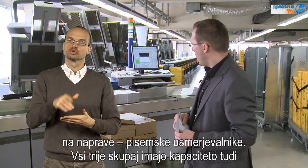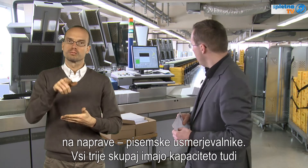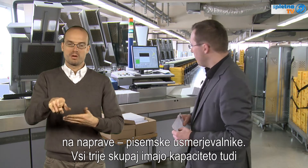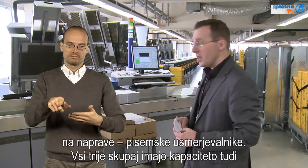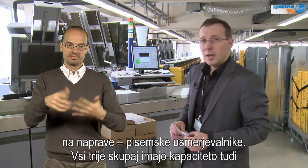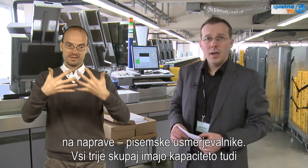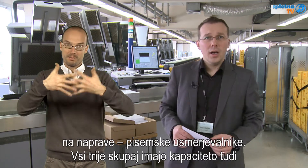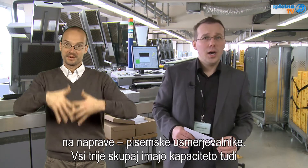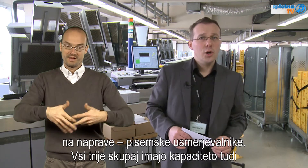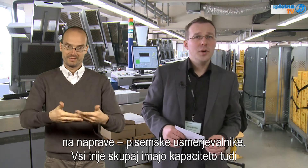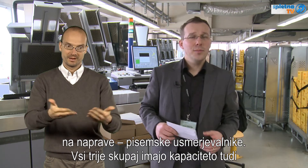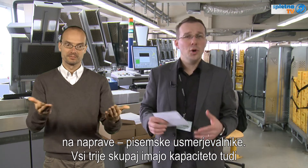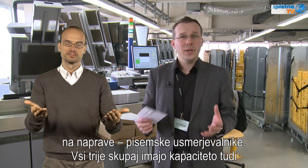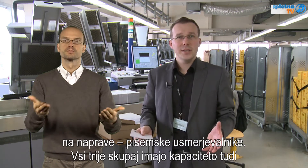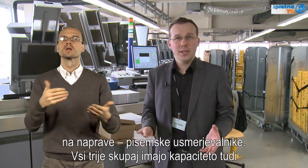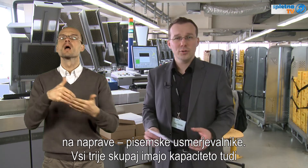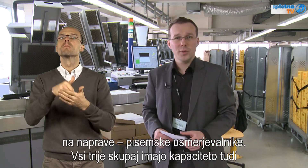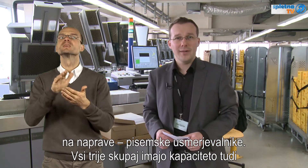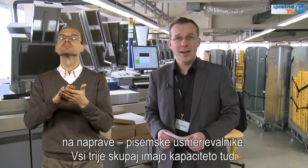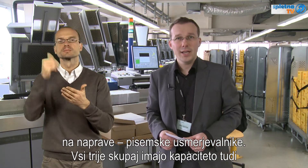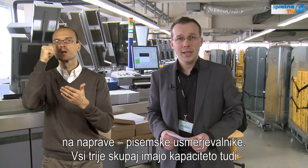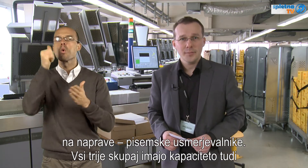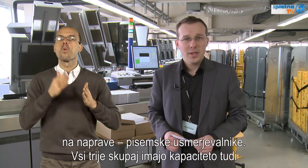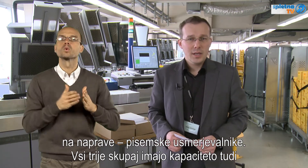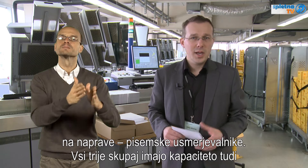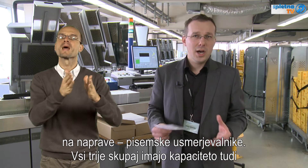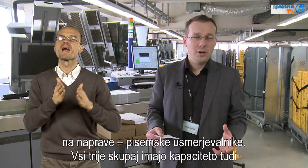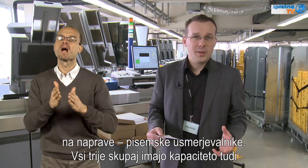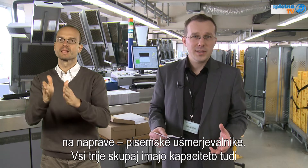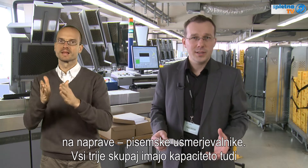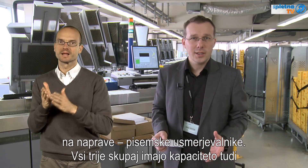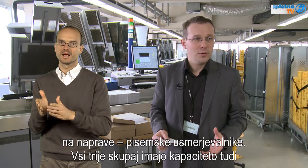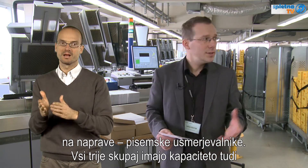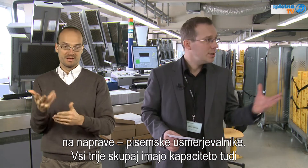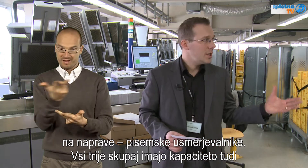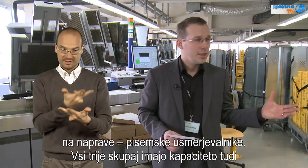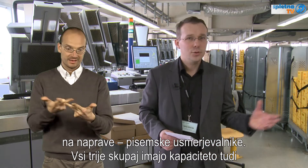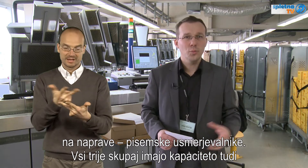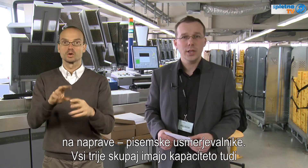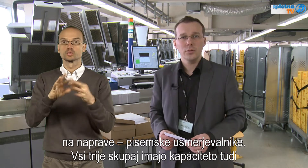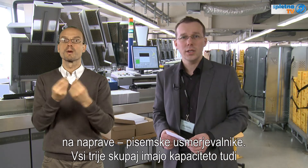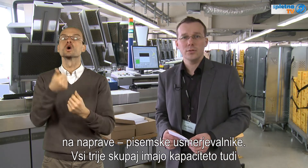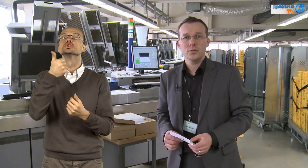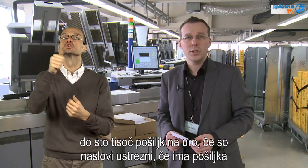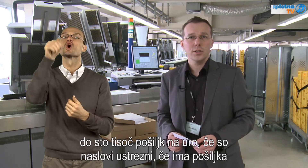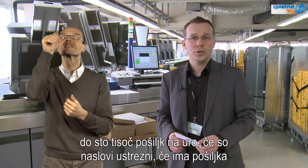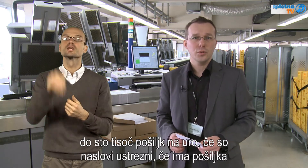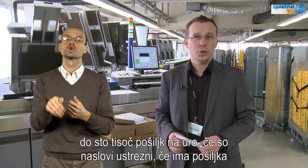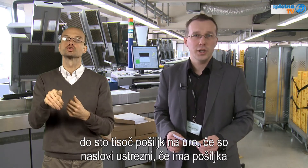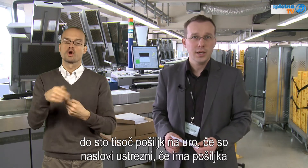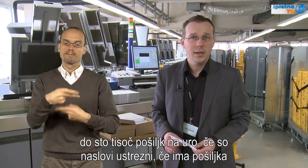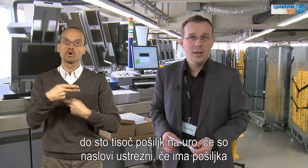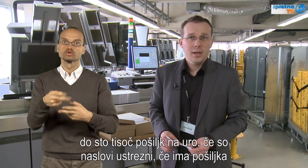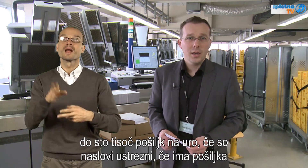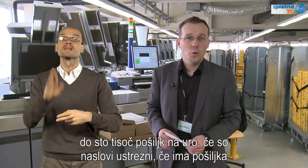na te naprave. Govorimo o pisenskih usmerjevalnikih, ki imajo kapaciteto vsi trije, skupaj tudi do 100 tisoč